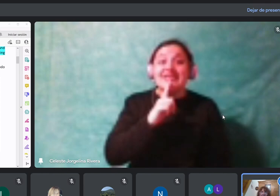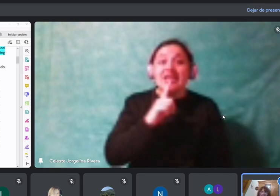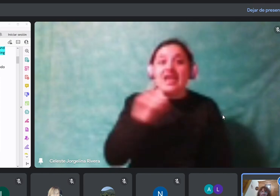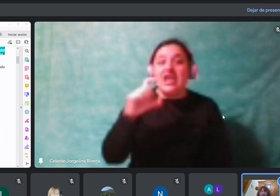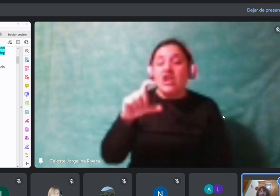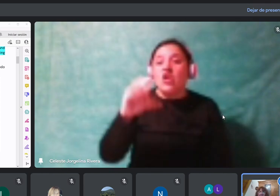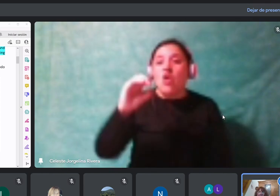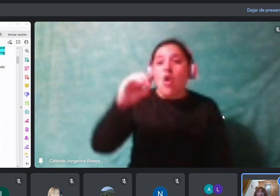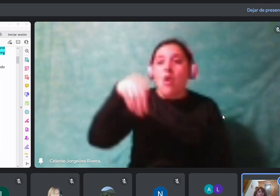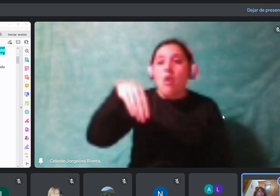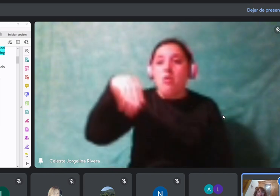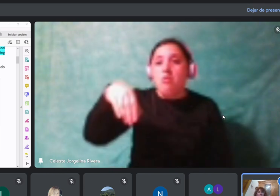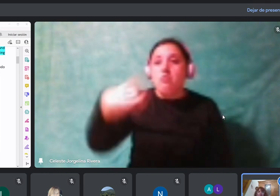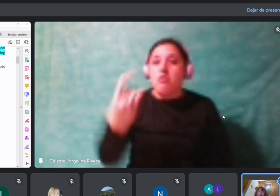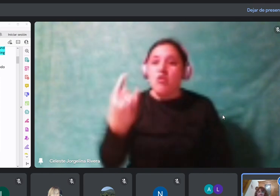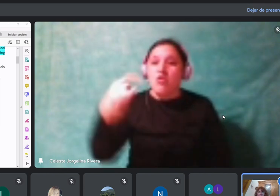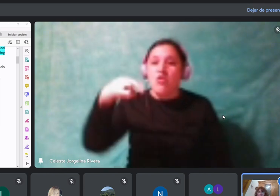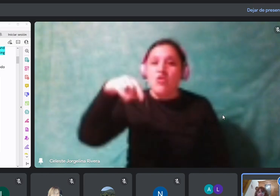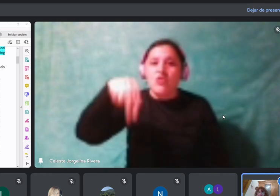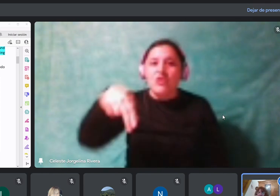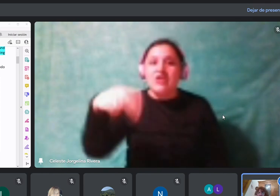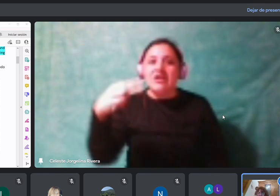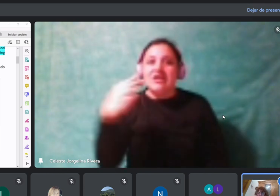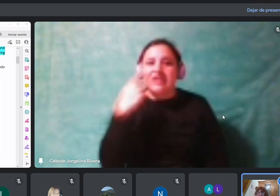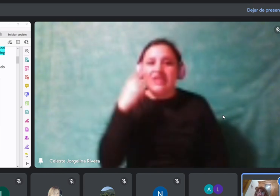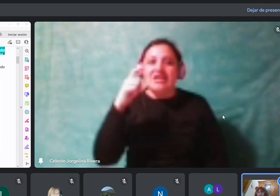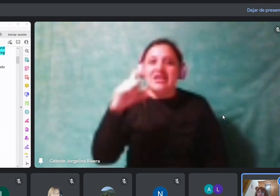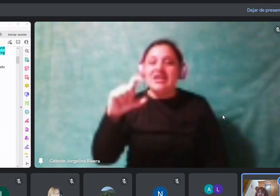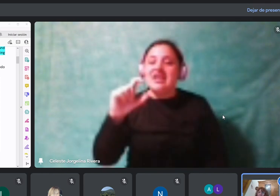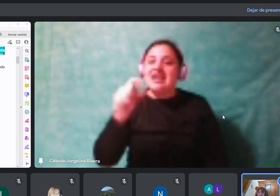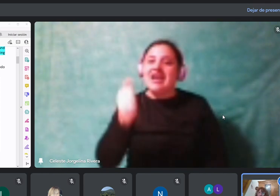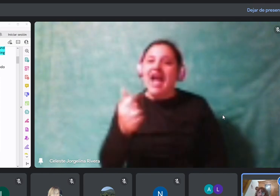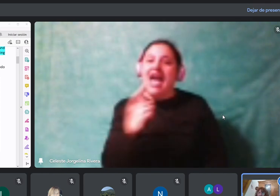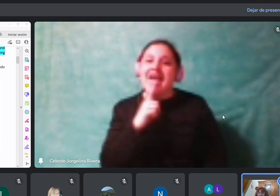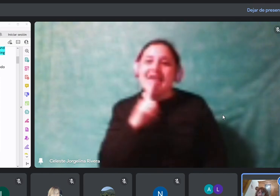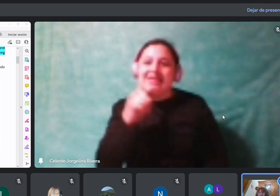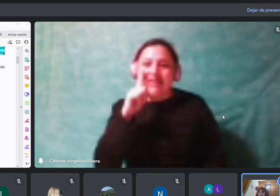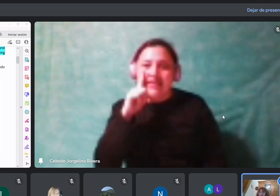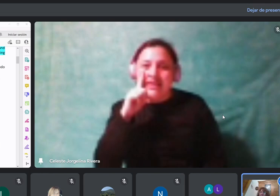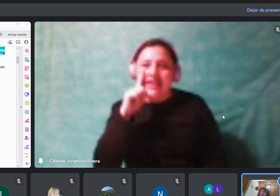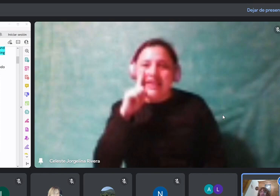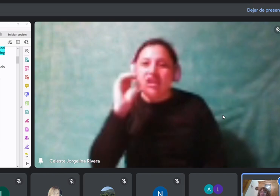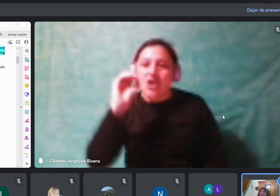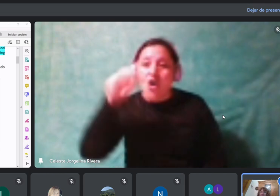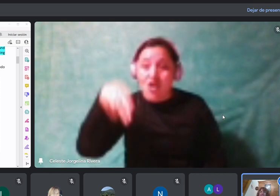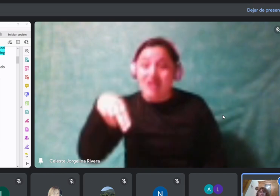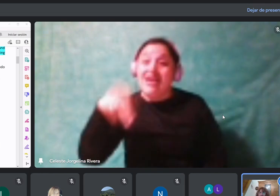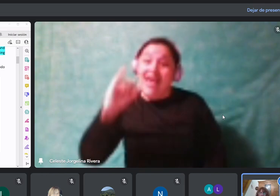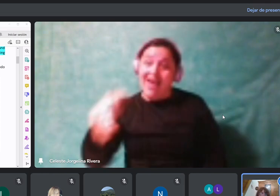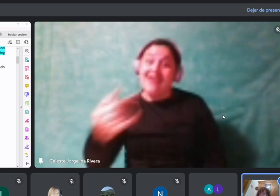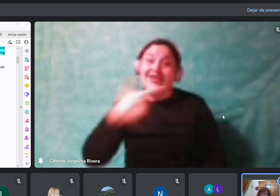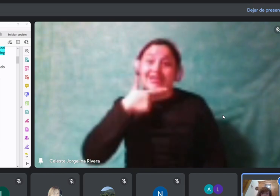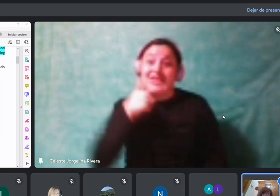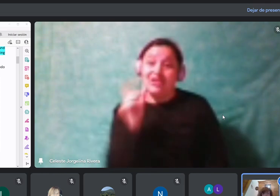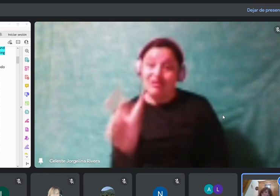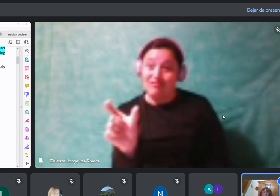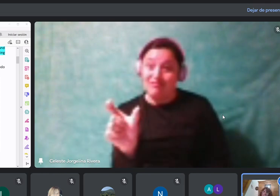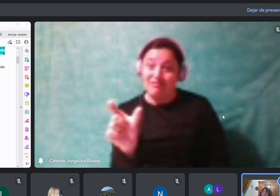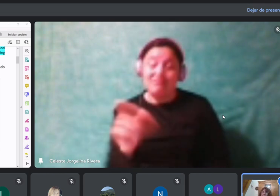ate hace... es un sufijo de verbo. ¿Sí? Bien. Integral.